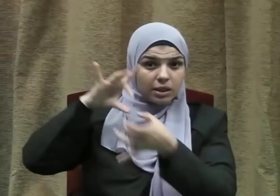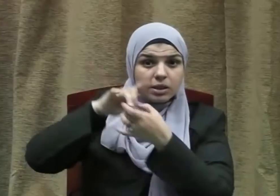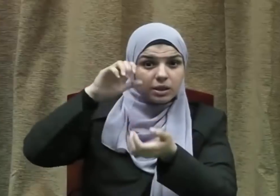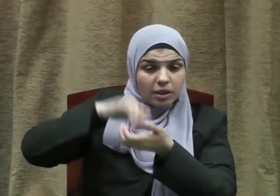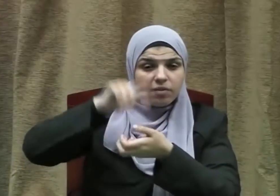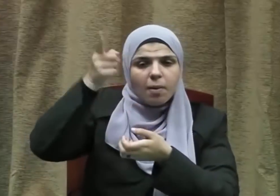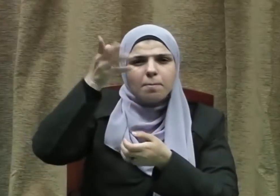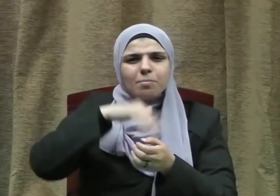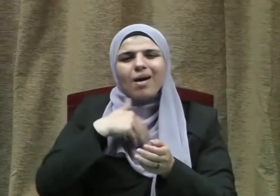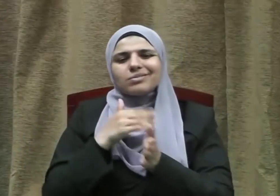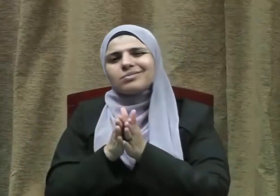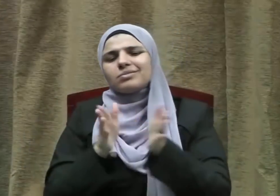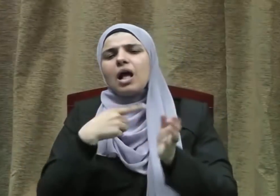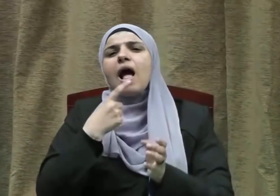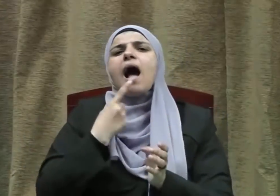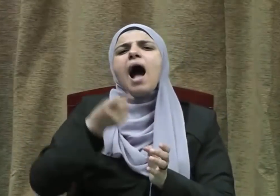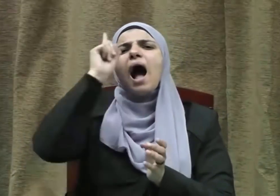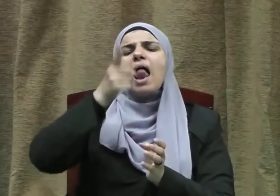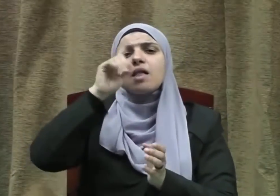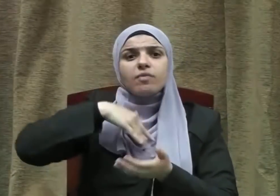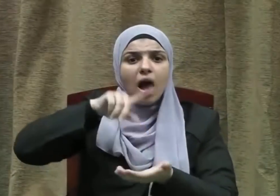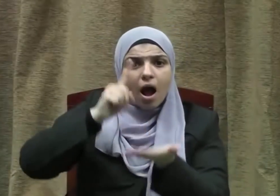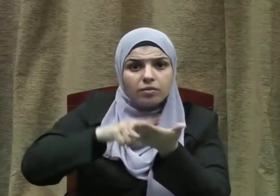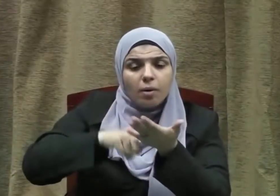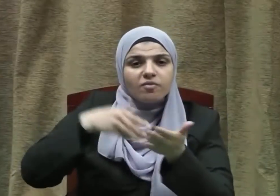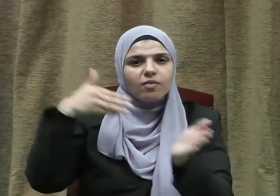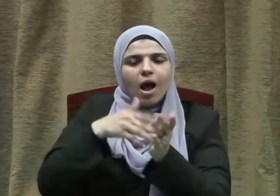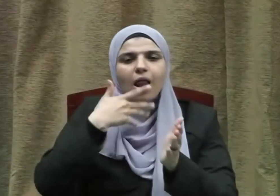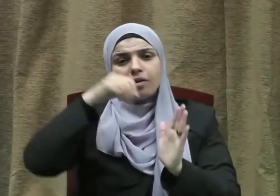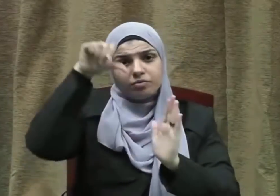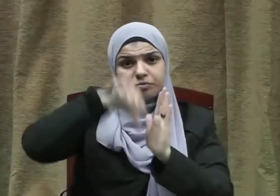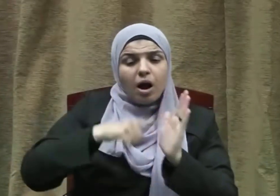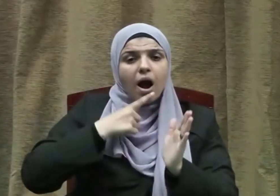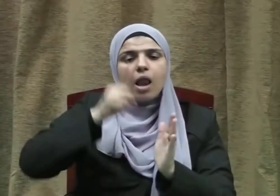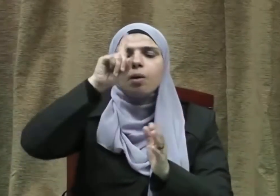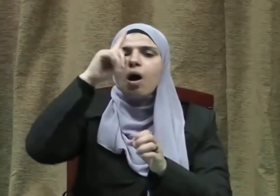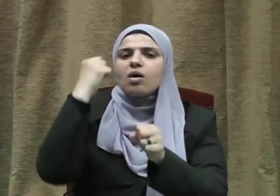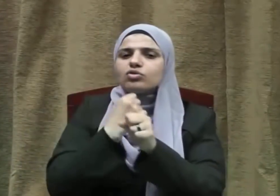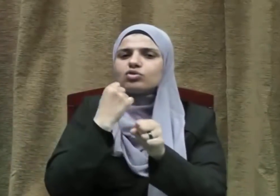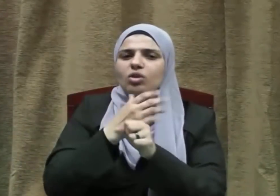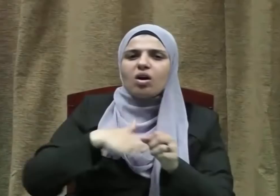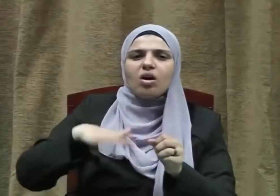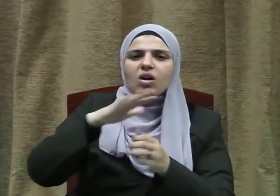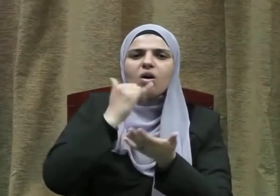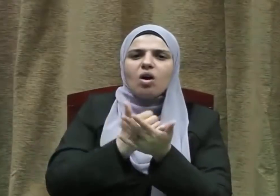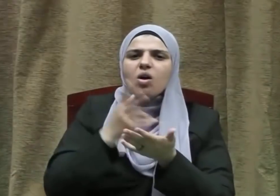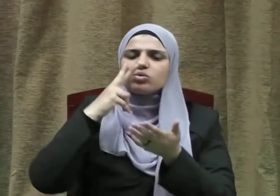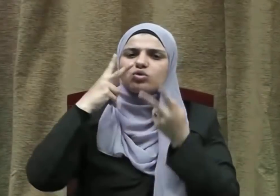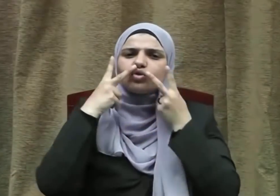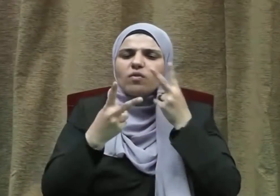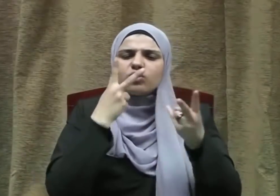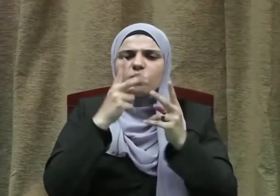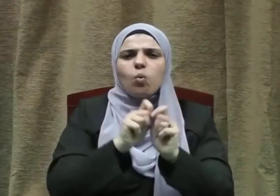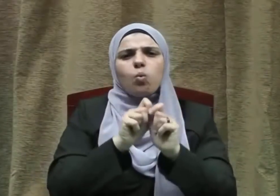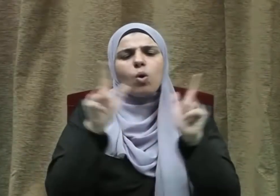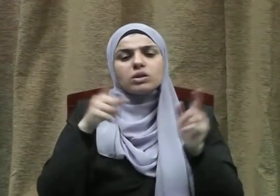تنقضوا الأيمان بعد توكيدها وقد جعلتم الله عليكم كفيلة إن